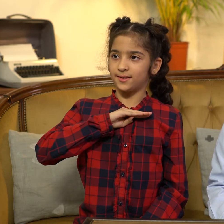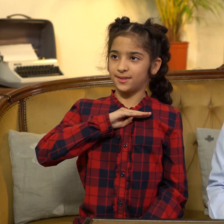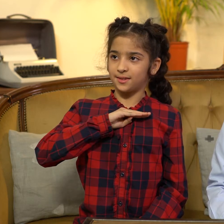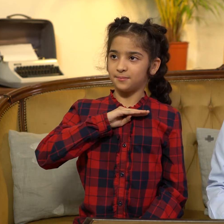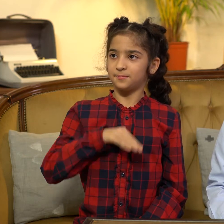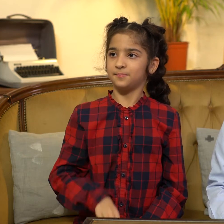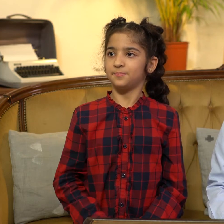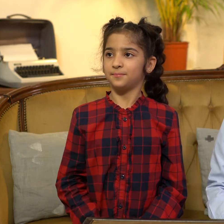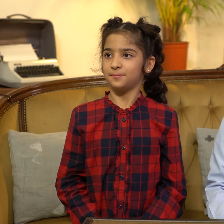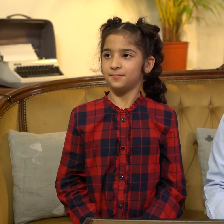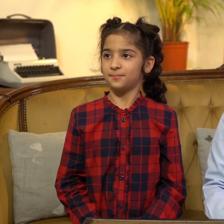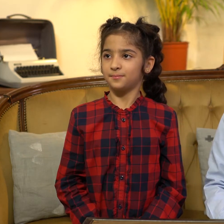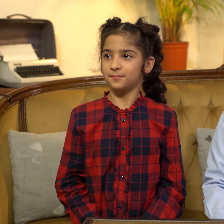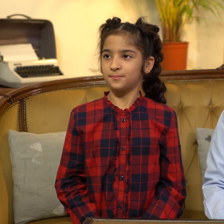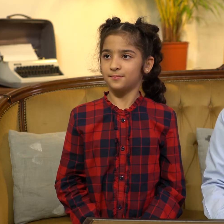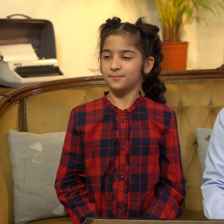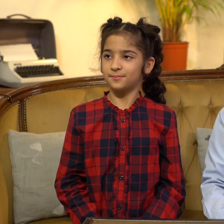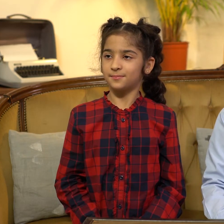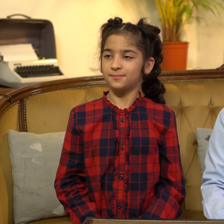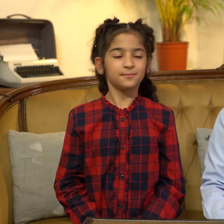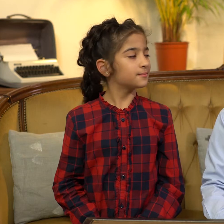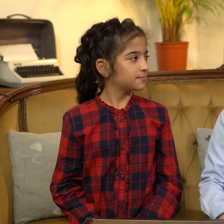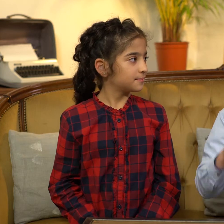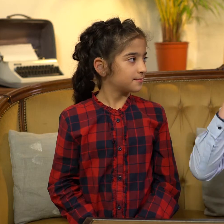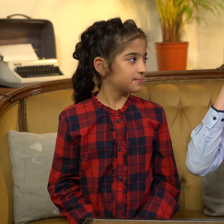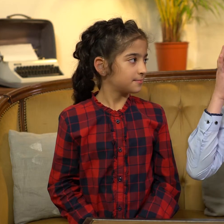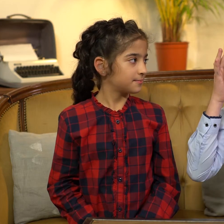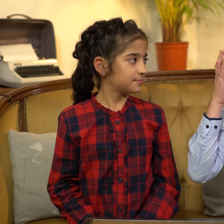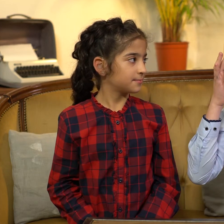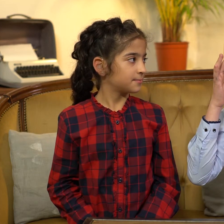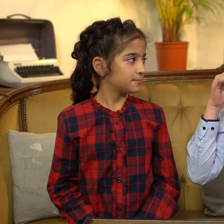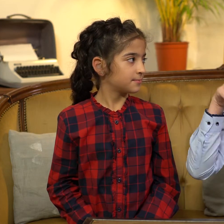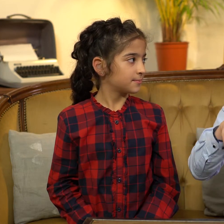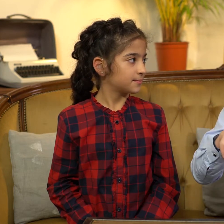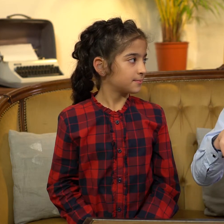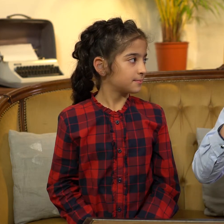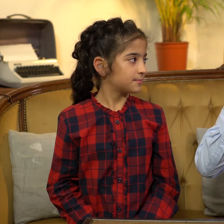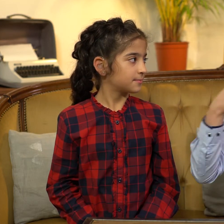I have a cat. It is